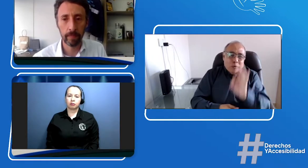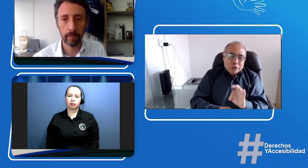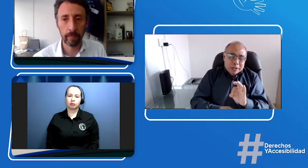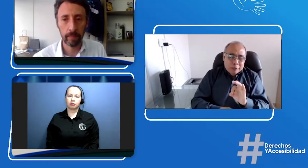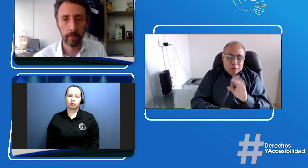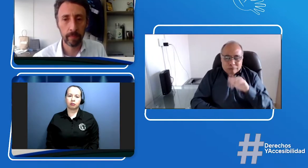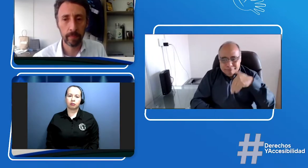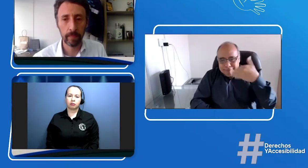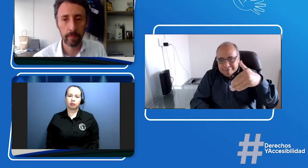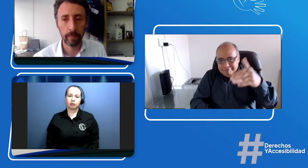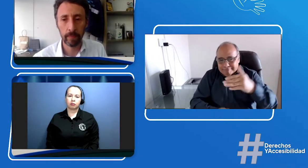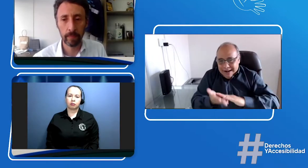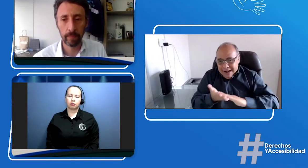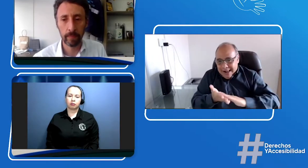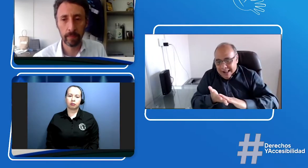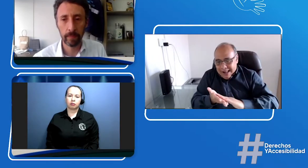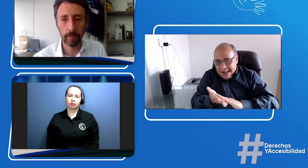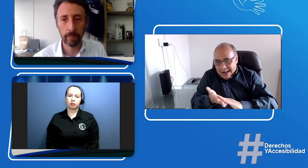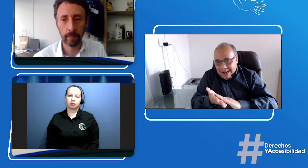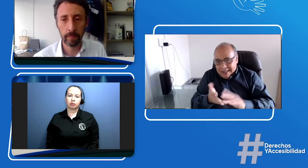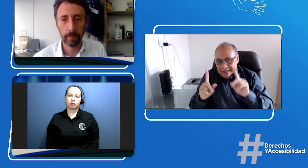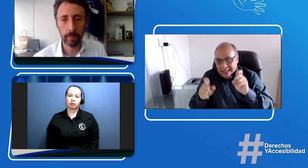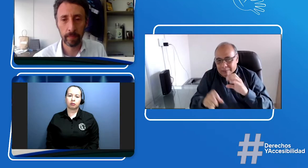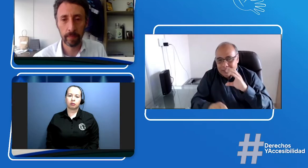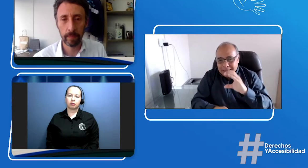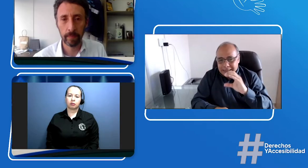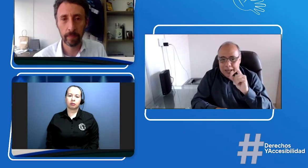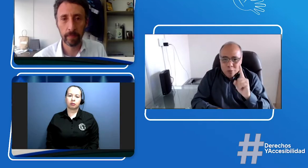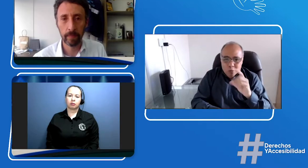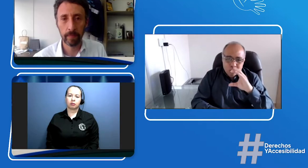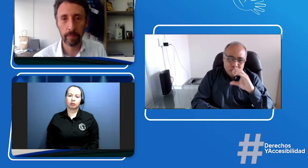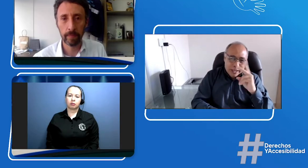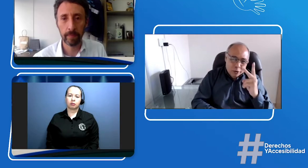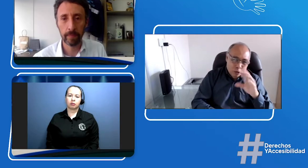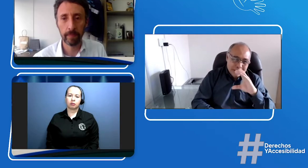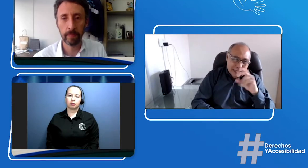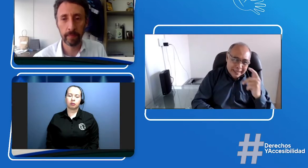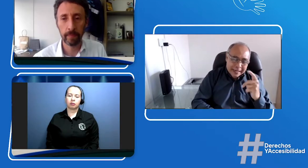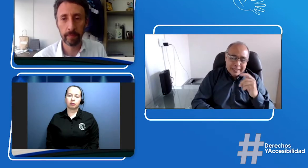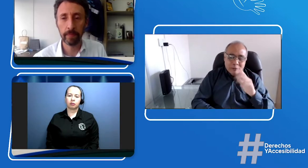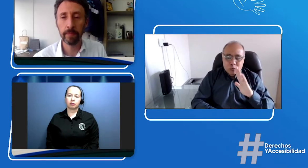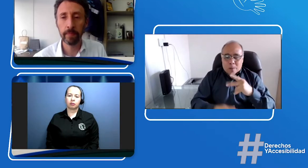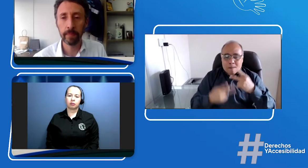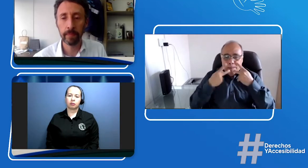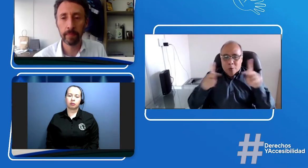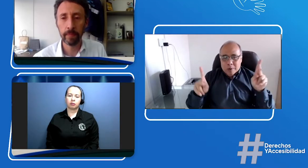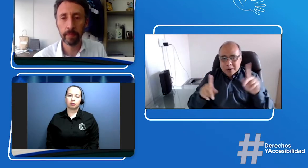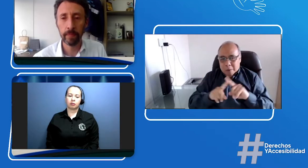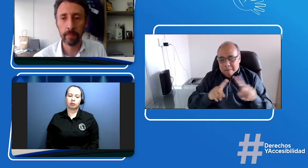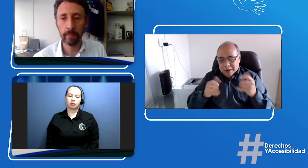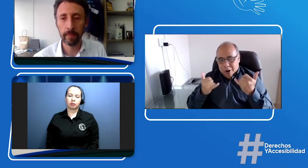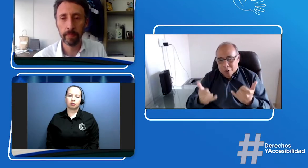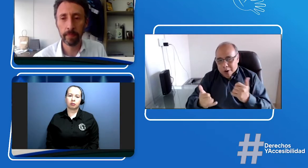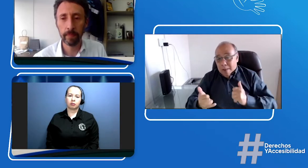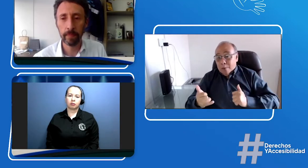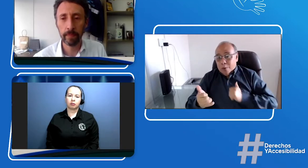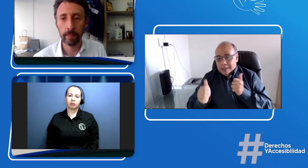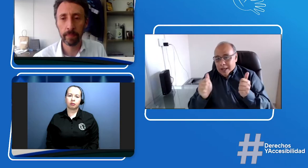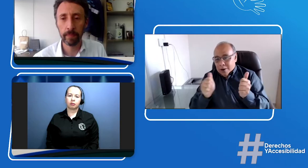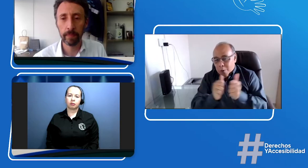y a su apoyo. Es una deuda histórica que se tenía con la comunidad sorda, casi de 20 años. Bueno, ya todavía nos falta la